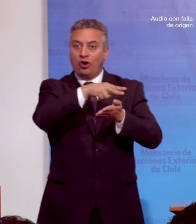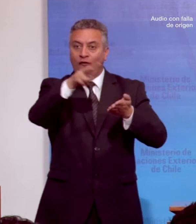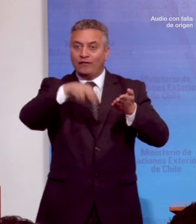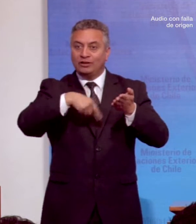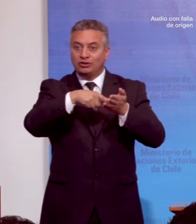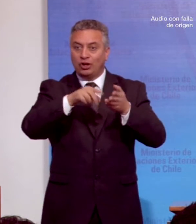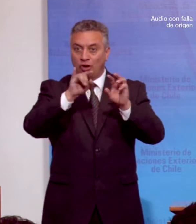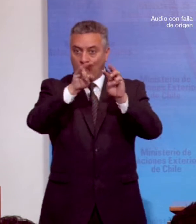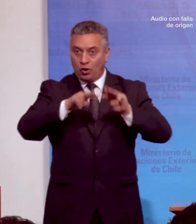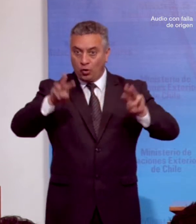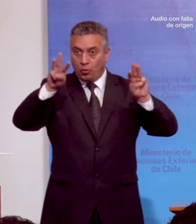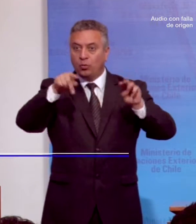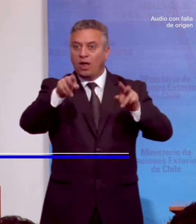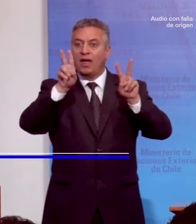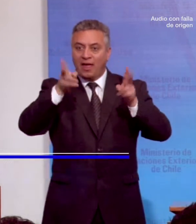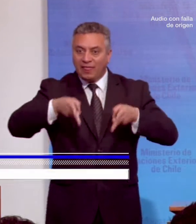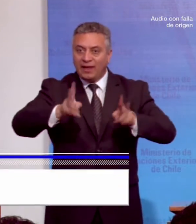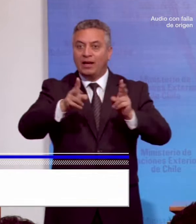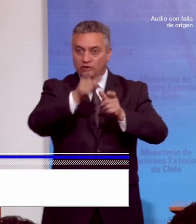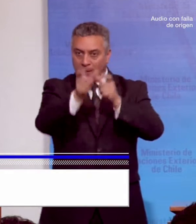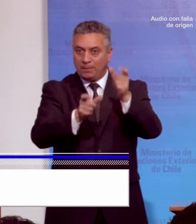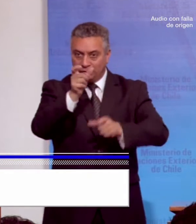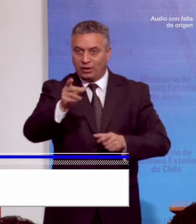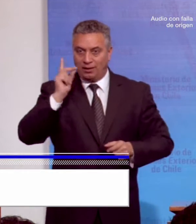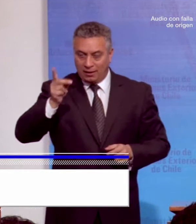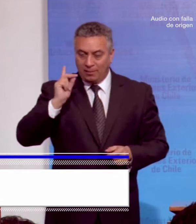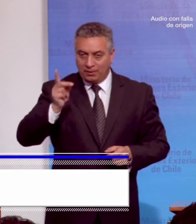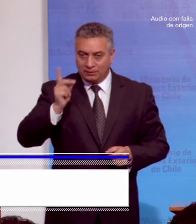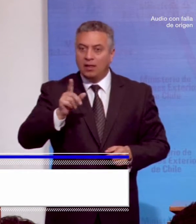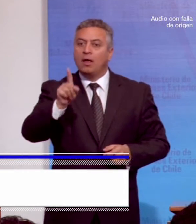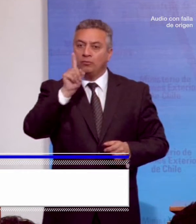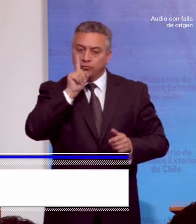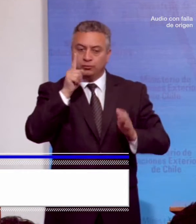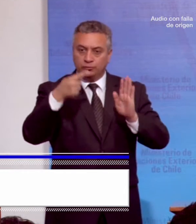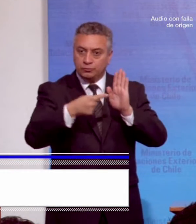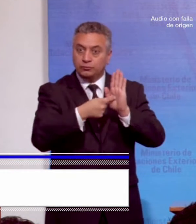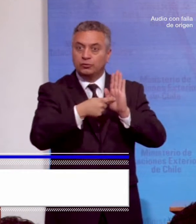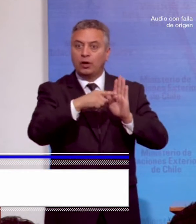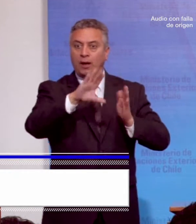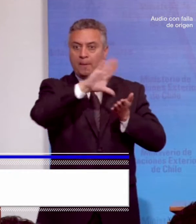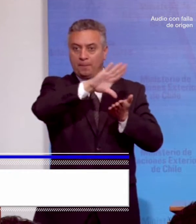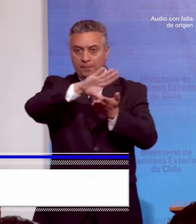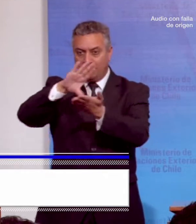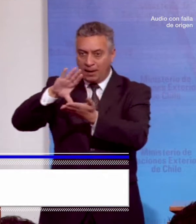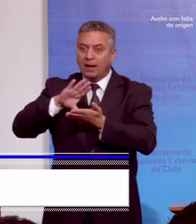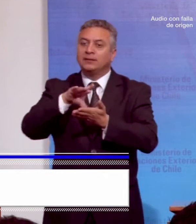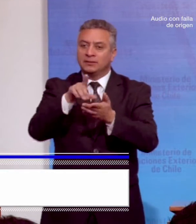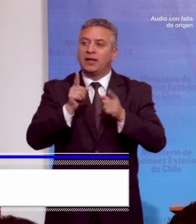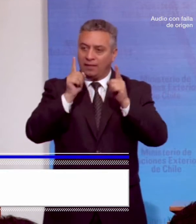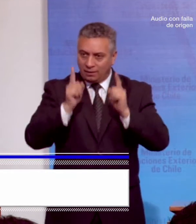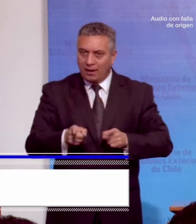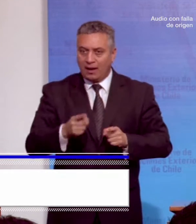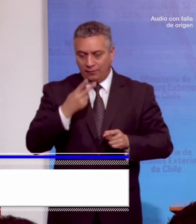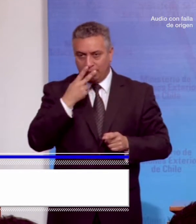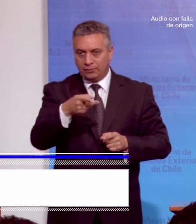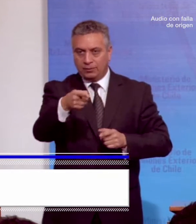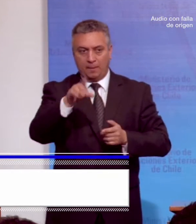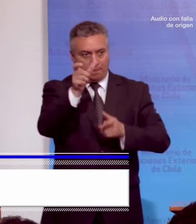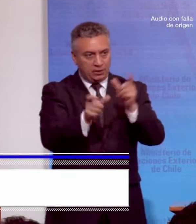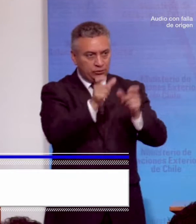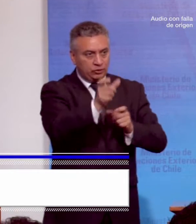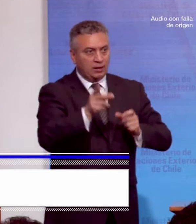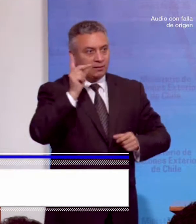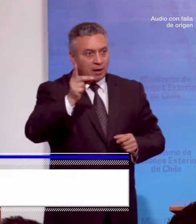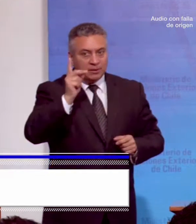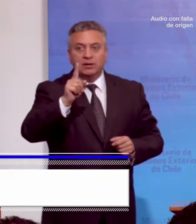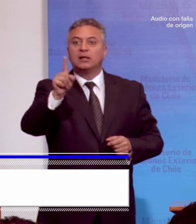sobre los derechos de personas con discapacidad establece que los Estados partes reconocerán que las personas con discapacidad